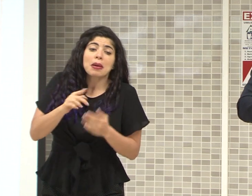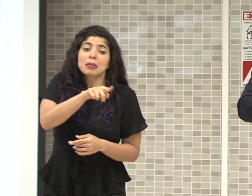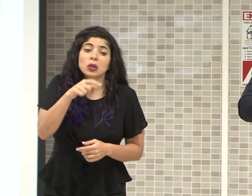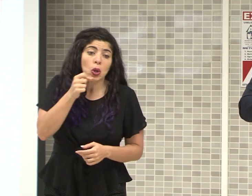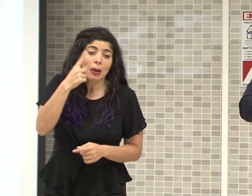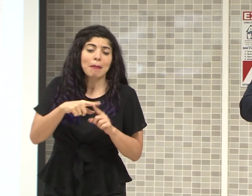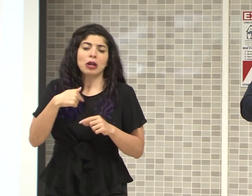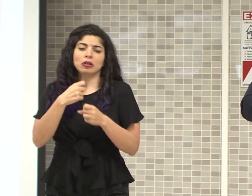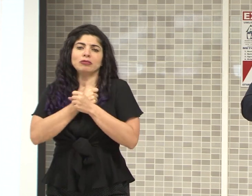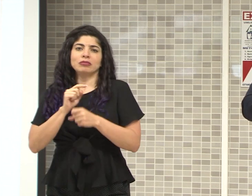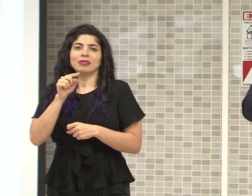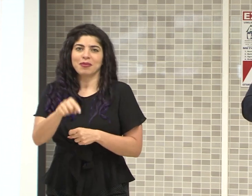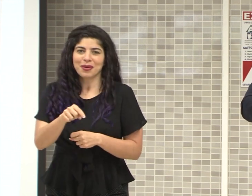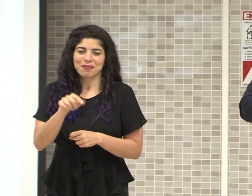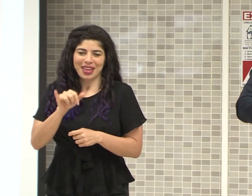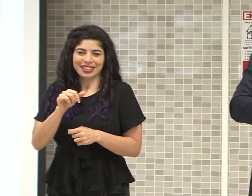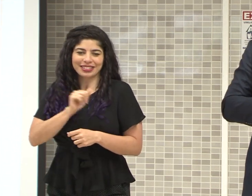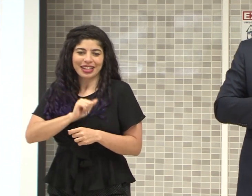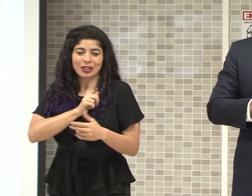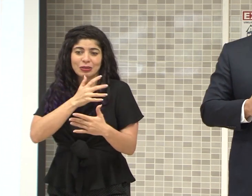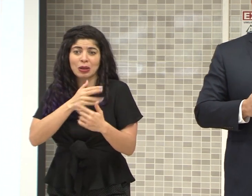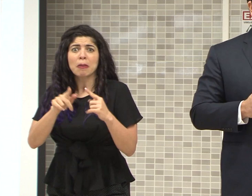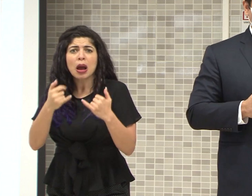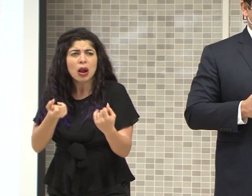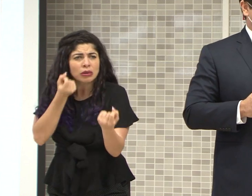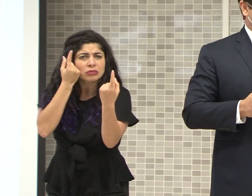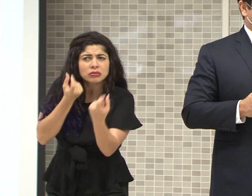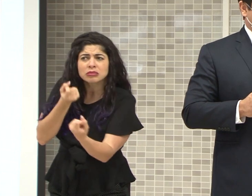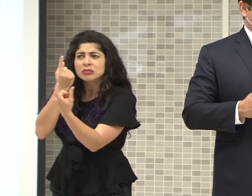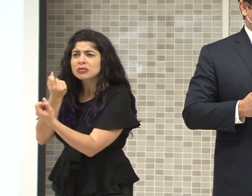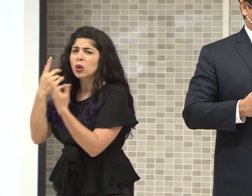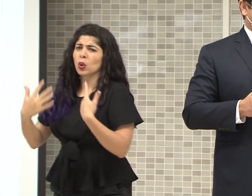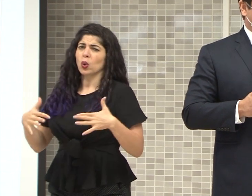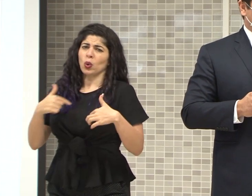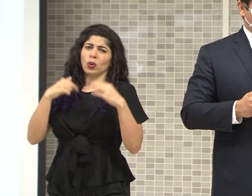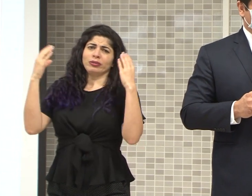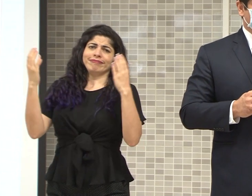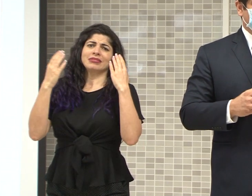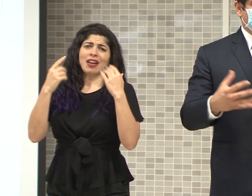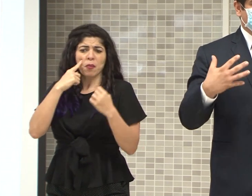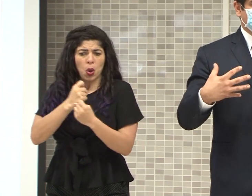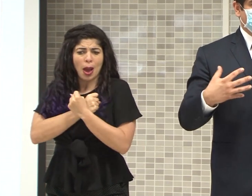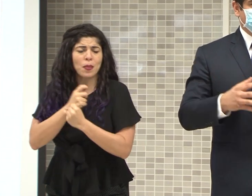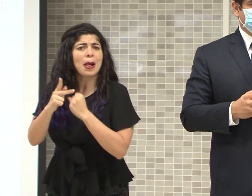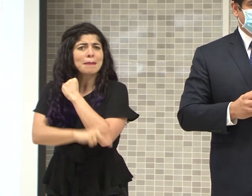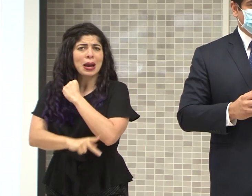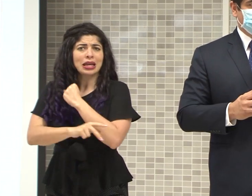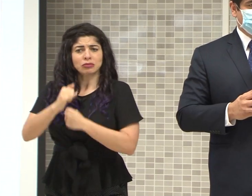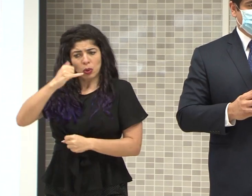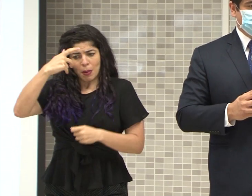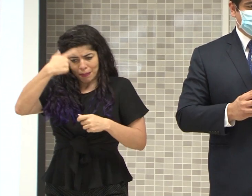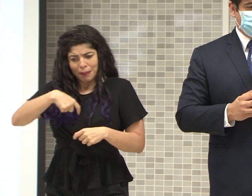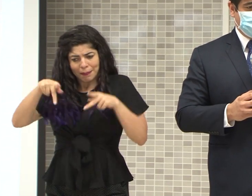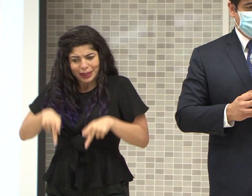hoy hemos hecho un gran ejercicio de entendimiento mutuo, y yo lo celebro, patrióticamente, se los digo ya como persona,